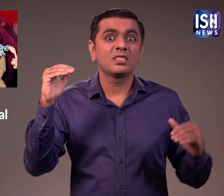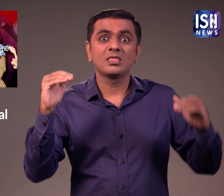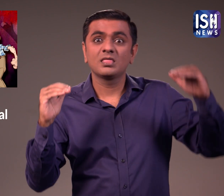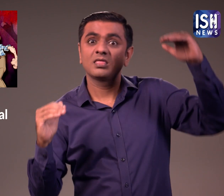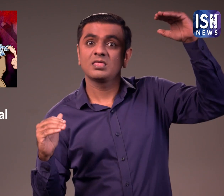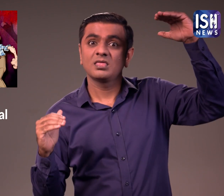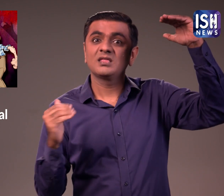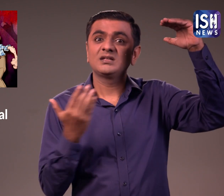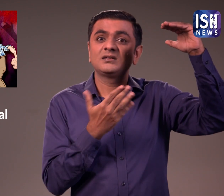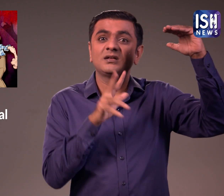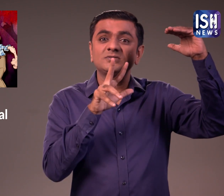रहा था